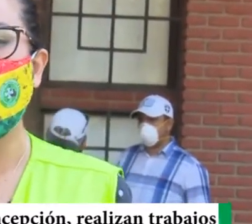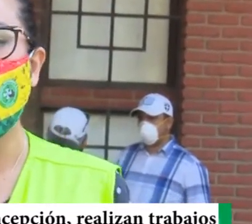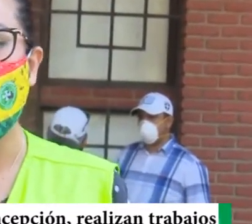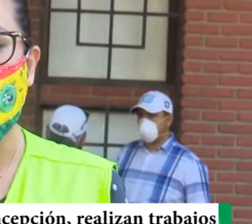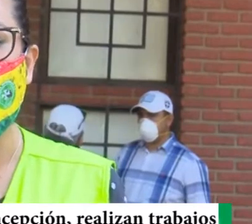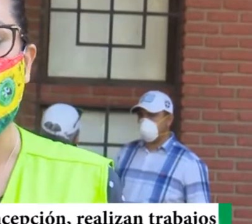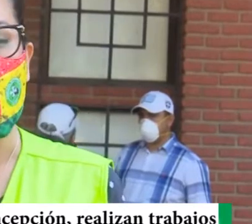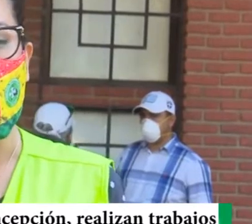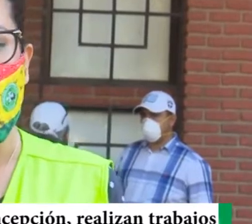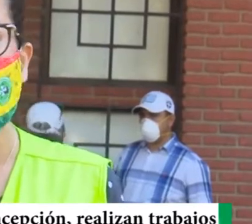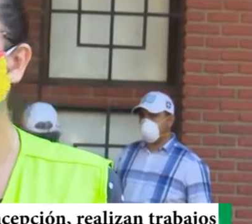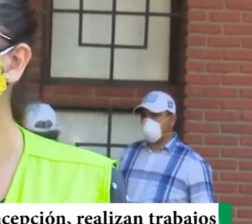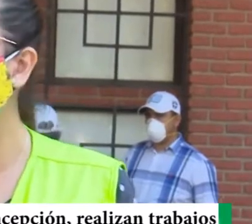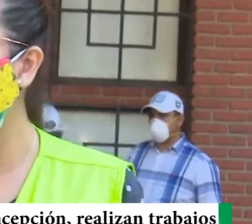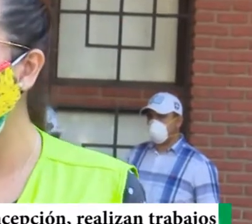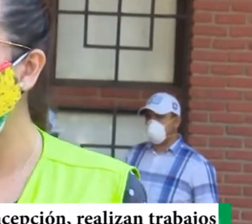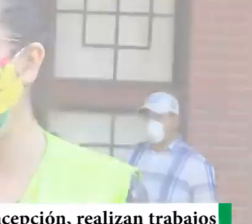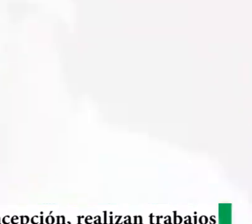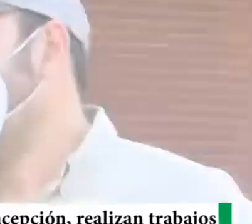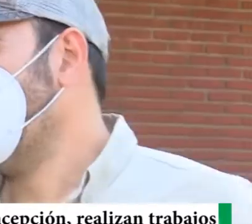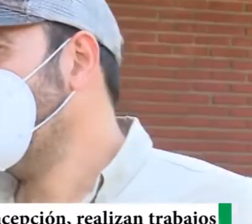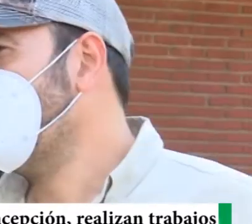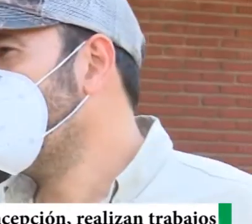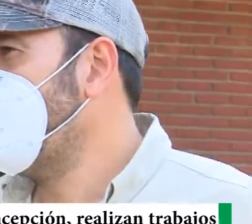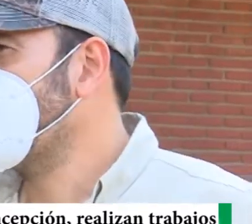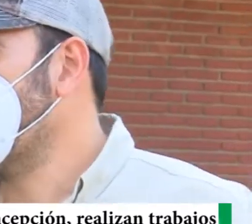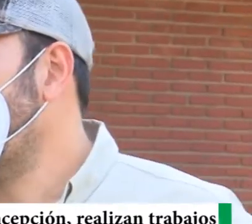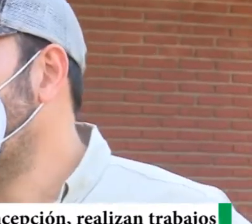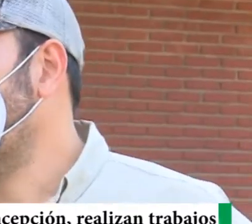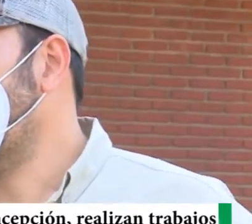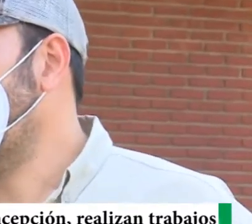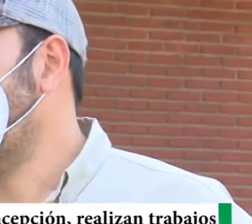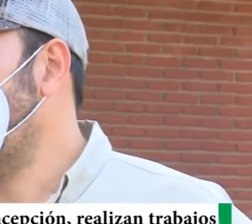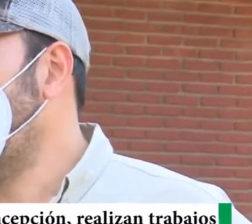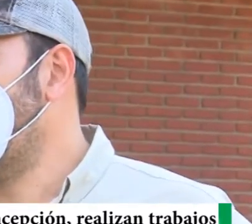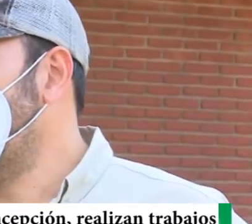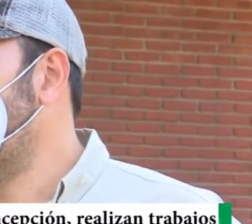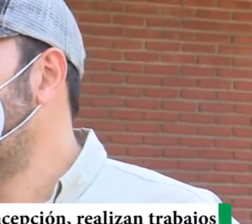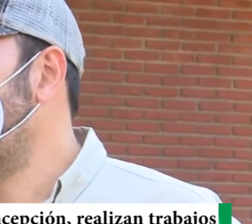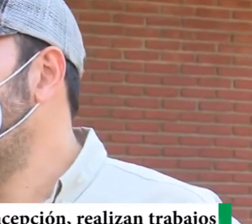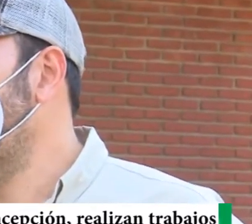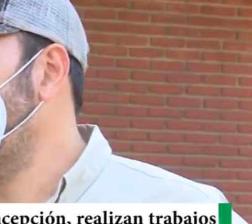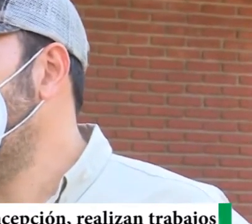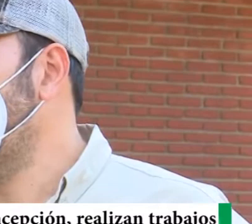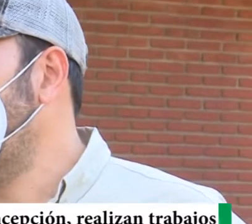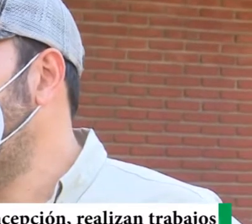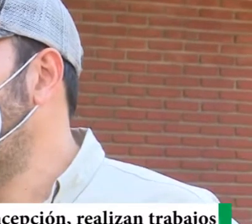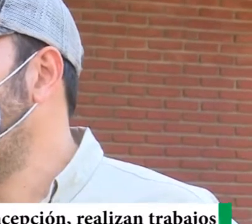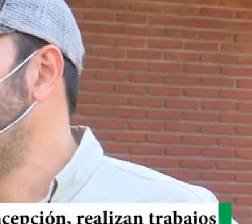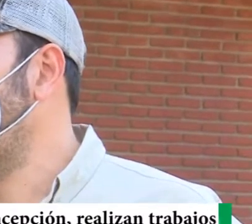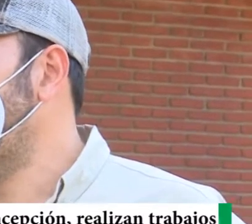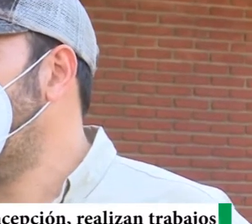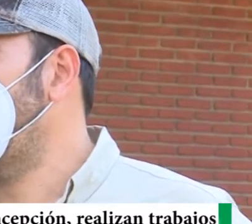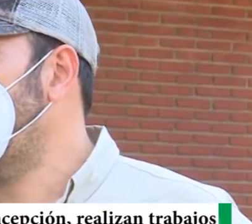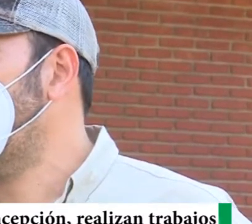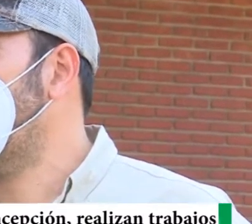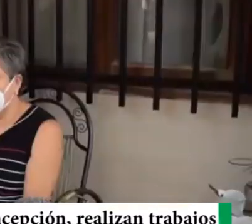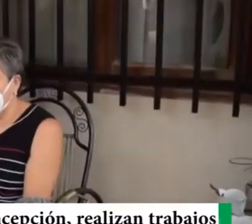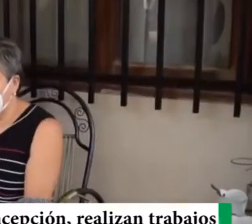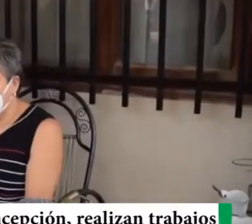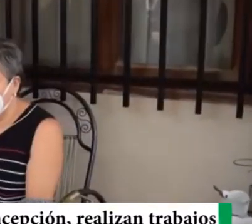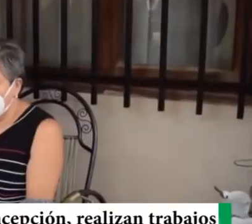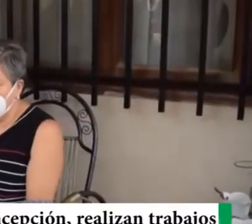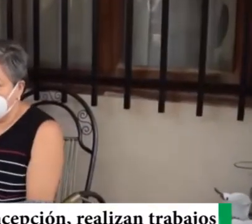tener una idea, también, de dónde debemos apuntar. En esta jornada, se van a visitar, tres unidades vecinales, la 7, la 8,